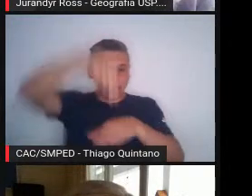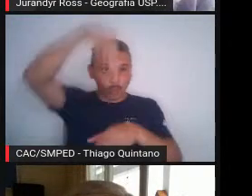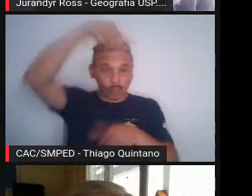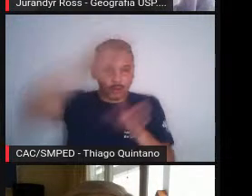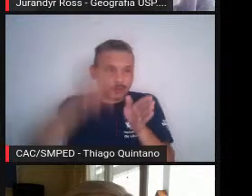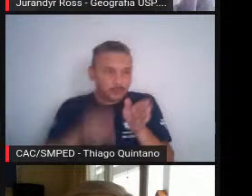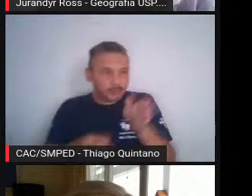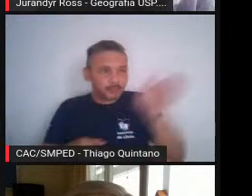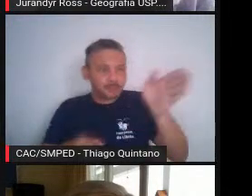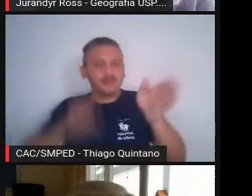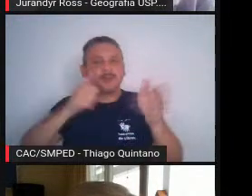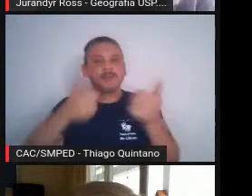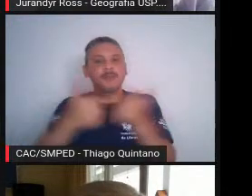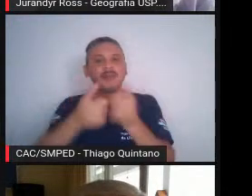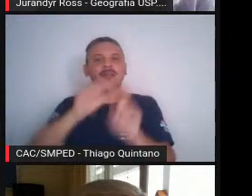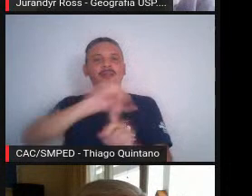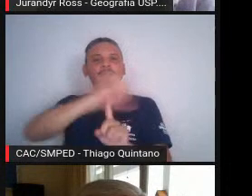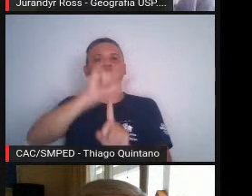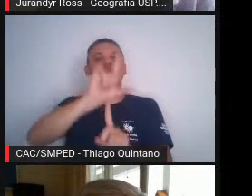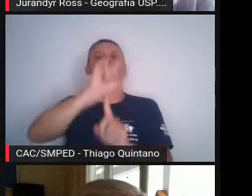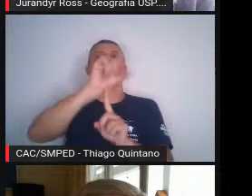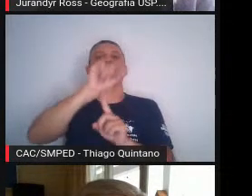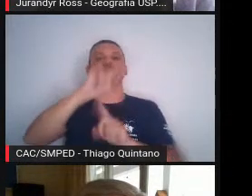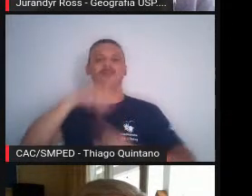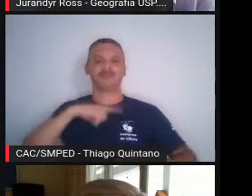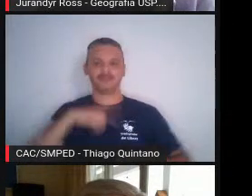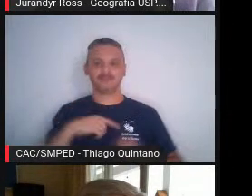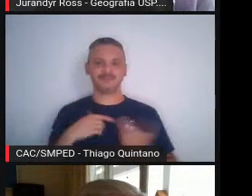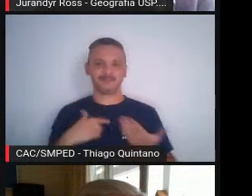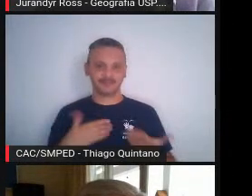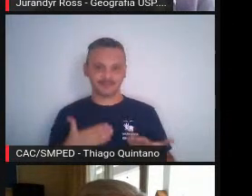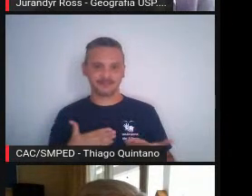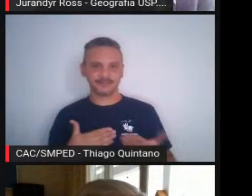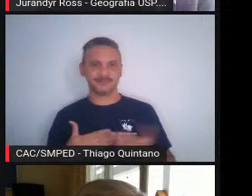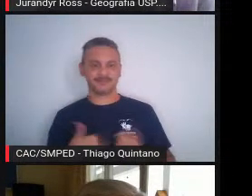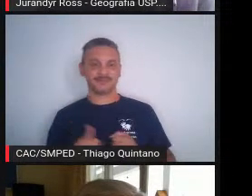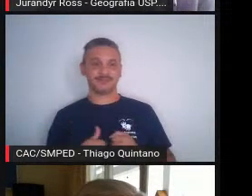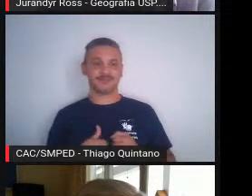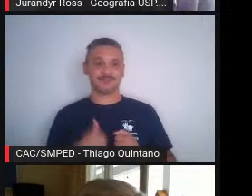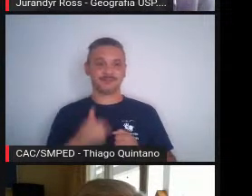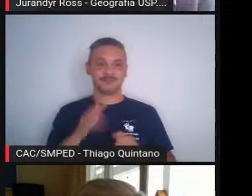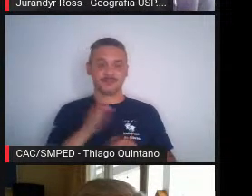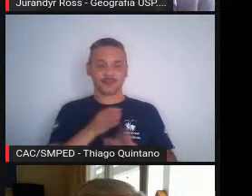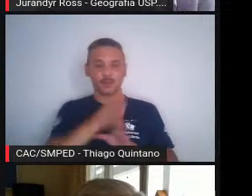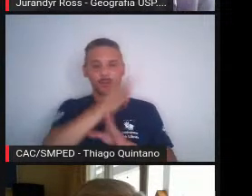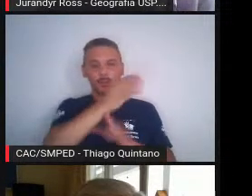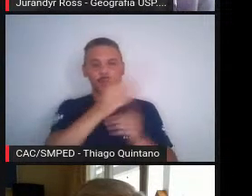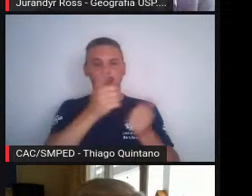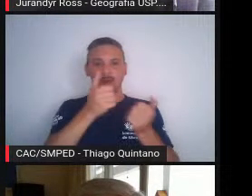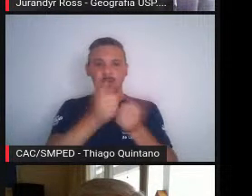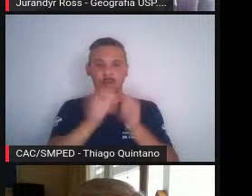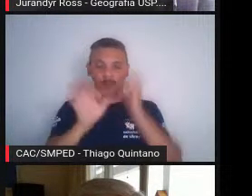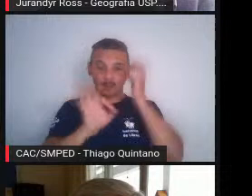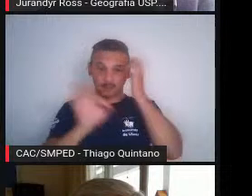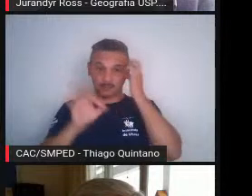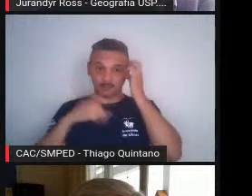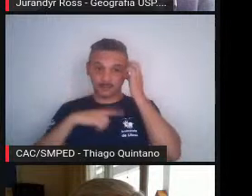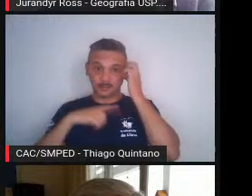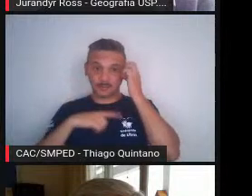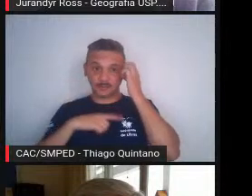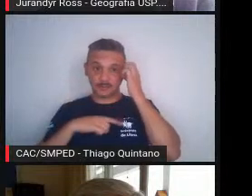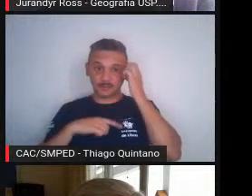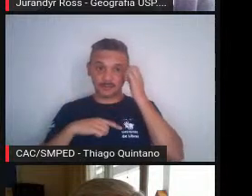direção do Pico do Gerardá. Quando alguém chega de avião aqui, para pegar, para vir na direção do Puso, aqui no